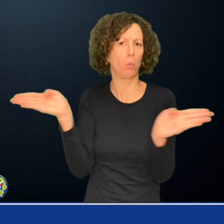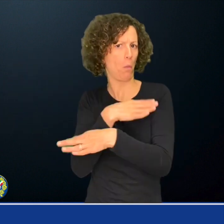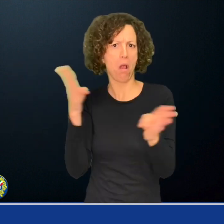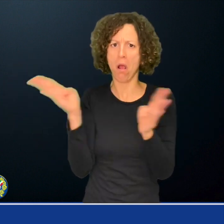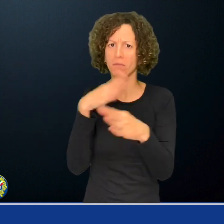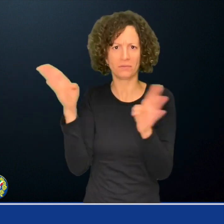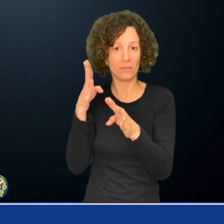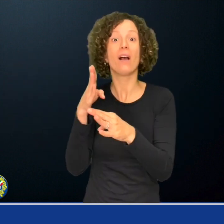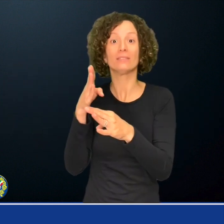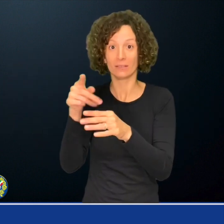veloce.